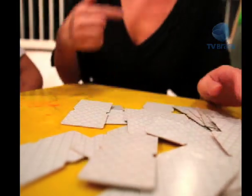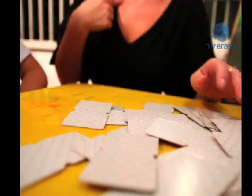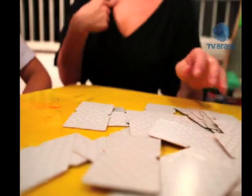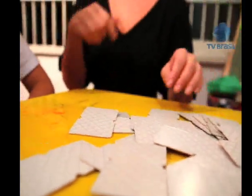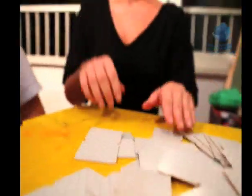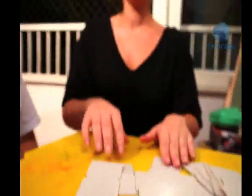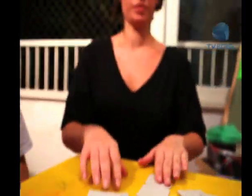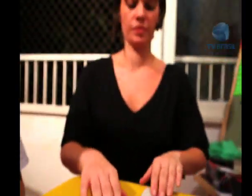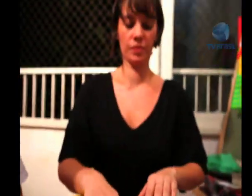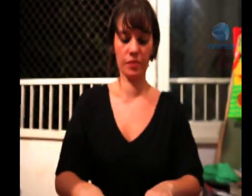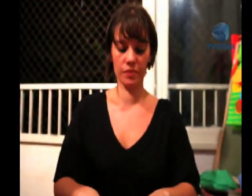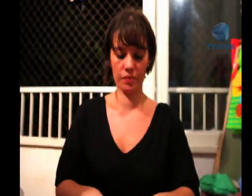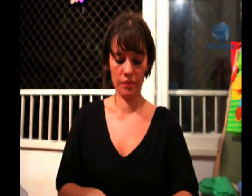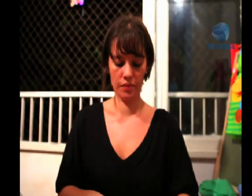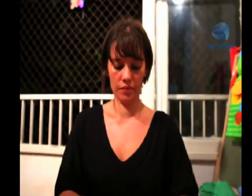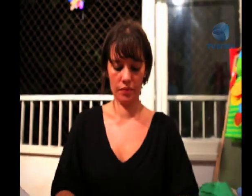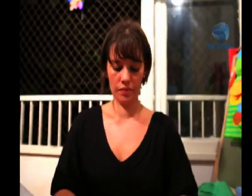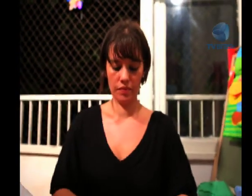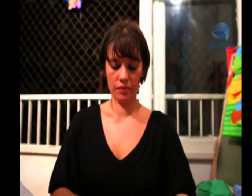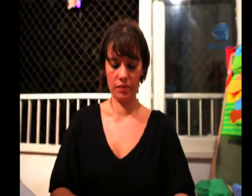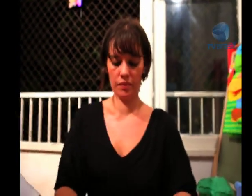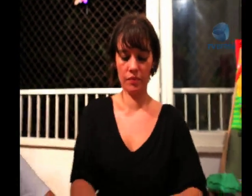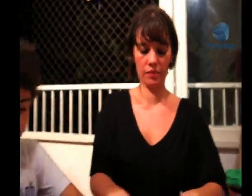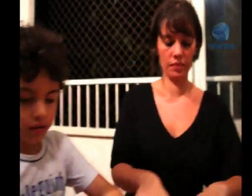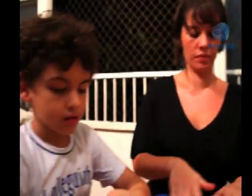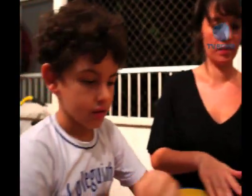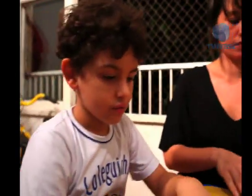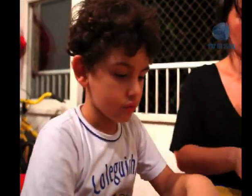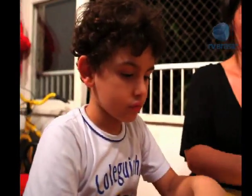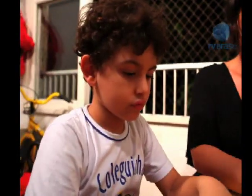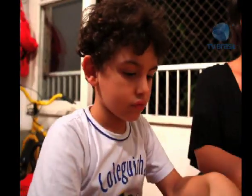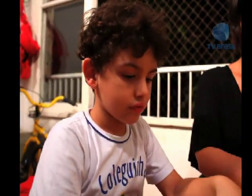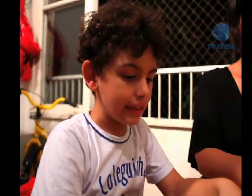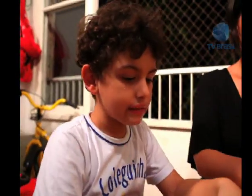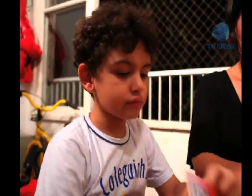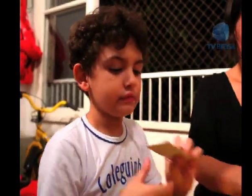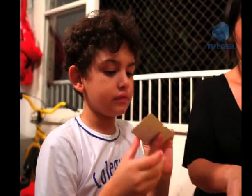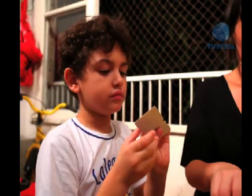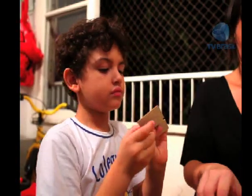Vanessa organiza cartas de um quebra-cabeça na mesa. Lucas pega uma das cartas e mostra para a mãe.